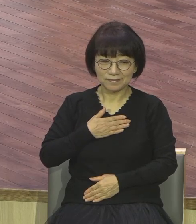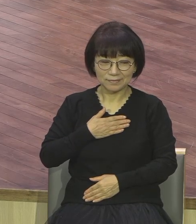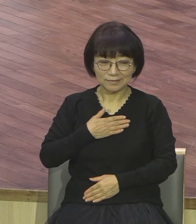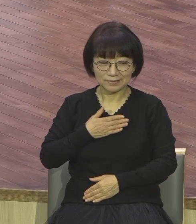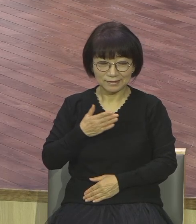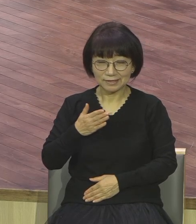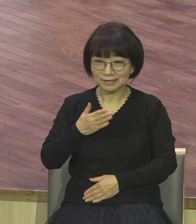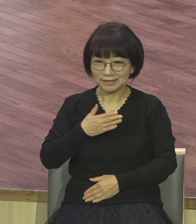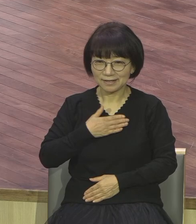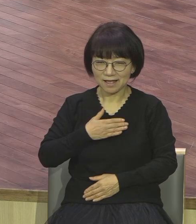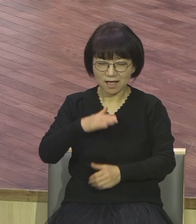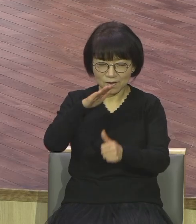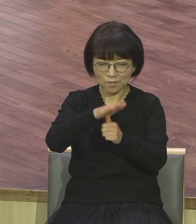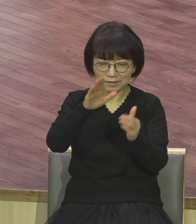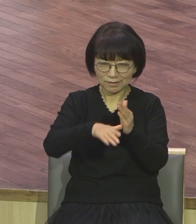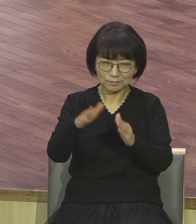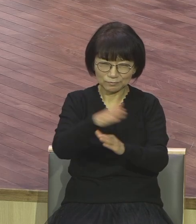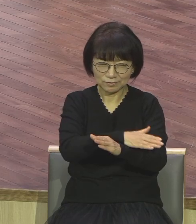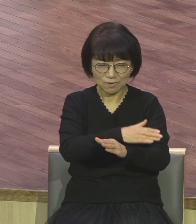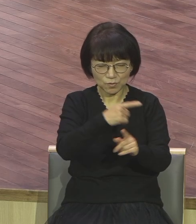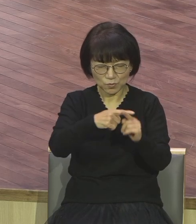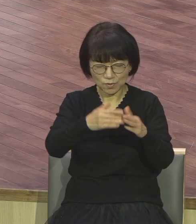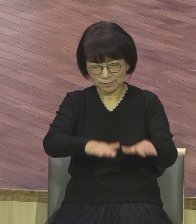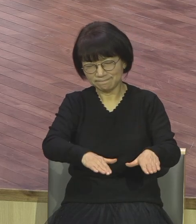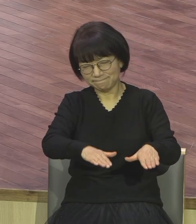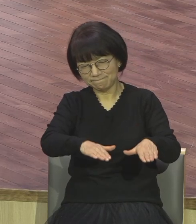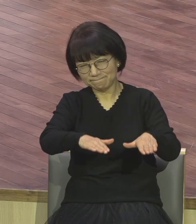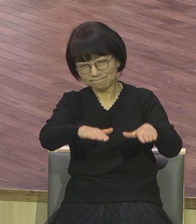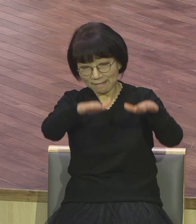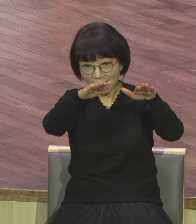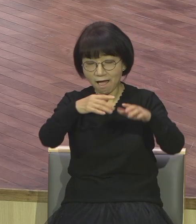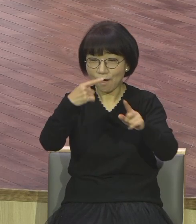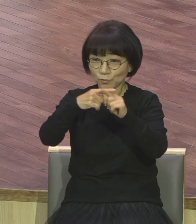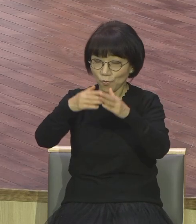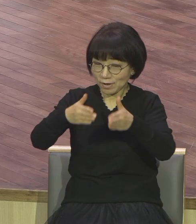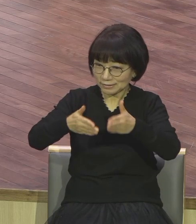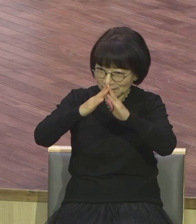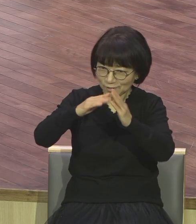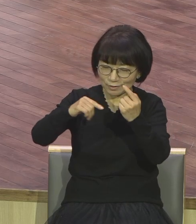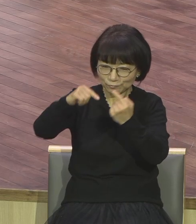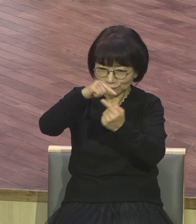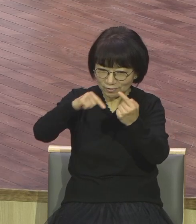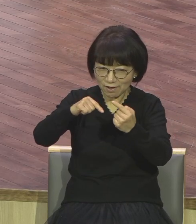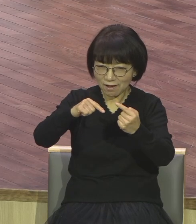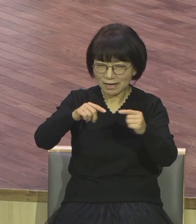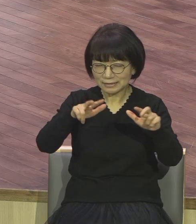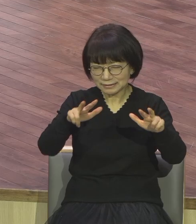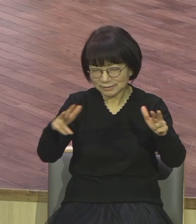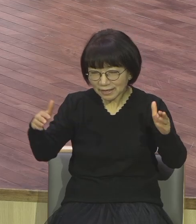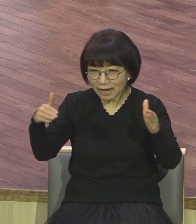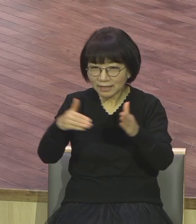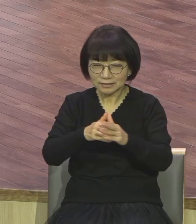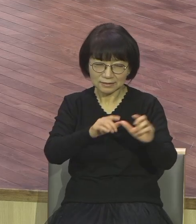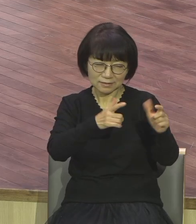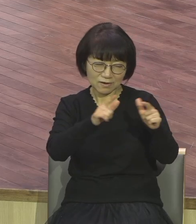개척하면서 뭐 지금까지 뭘 못 보고 뭘 경험 안 했겠어요 다 다 뭐